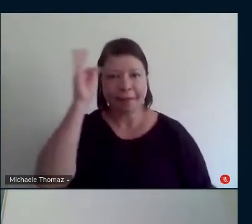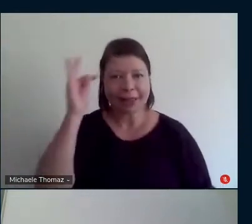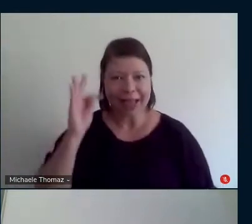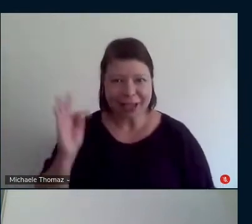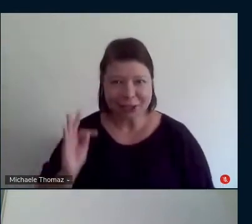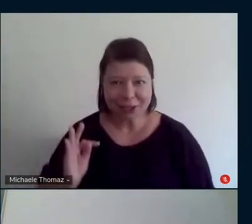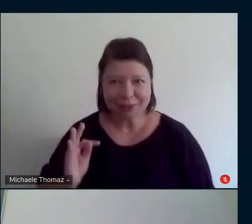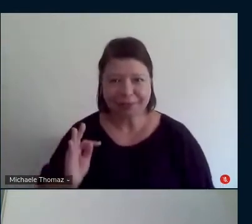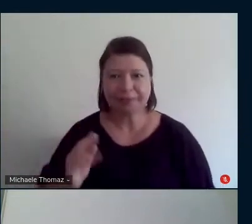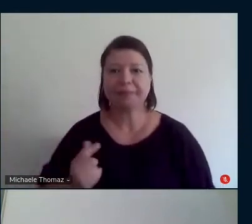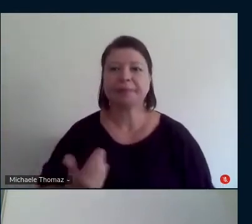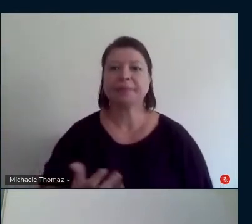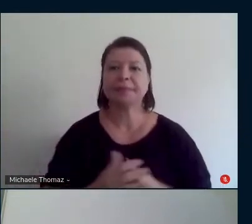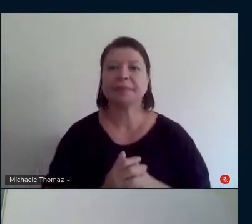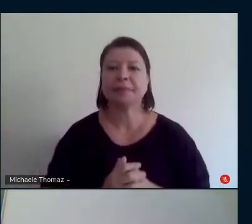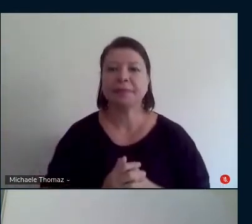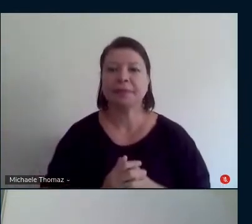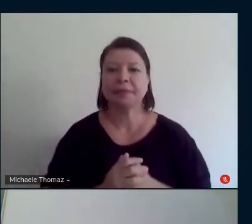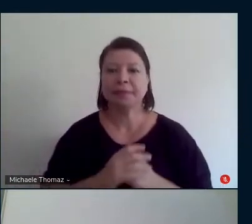comento